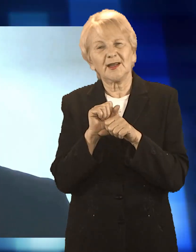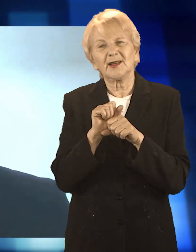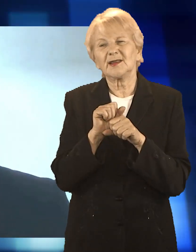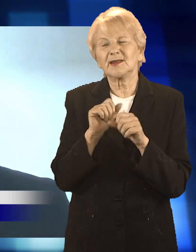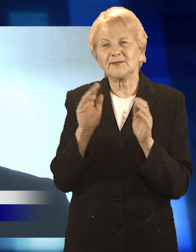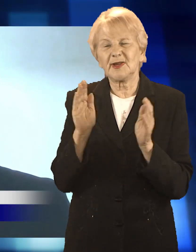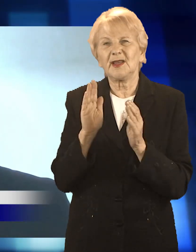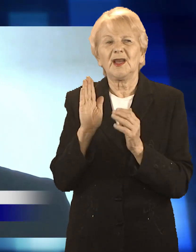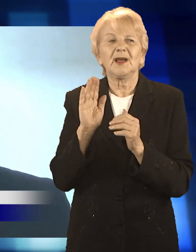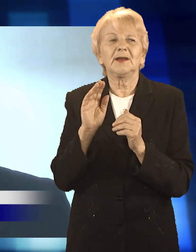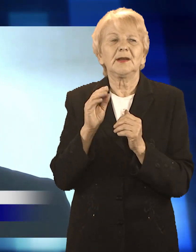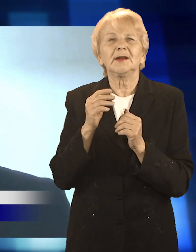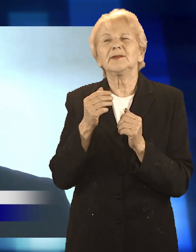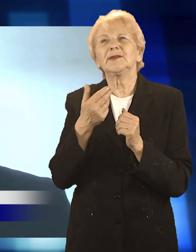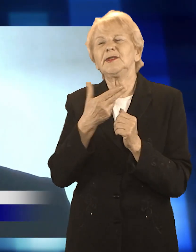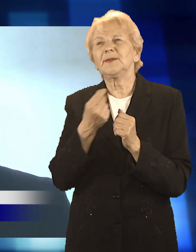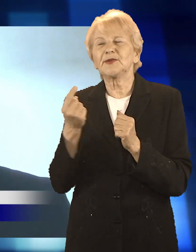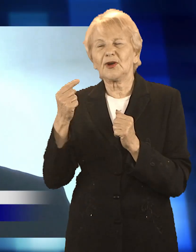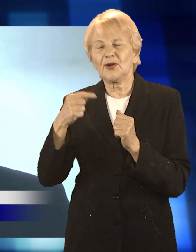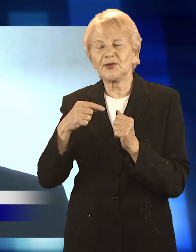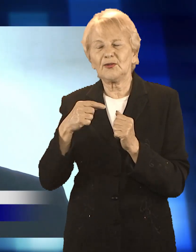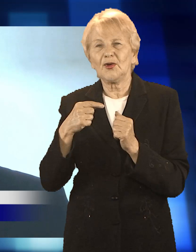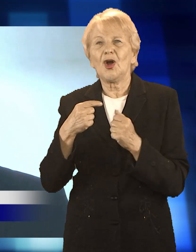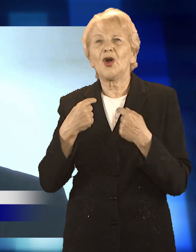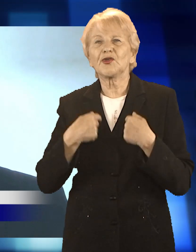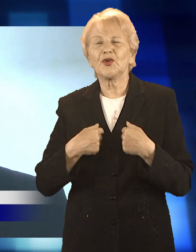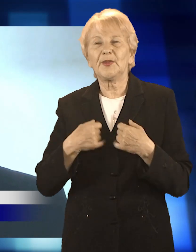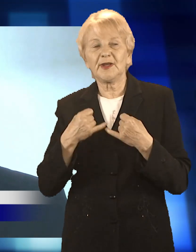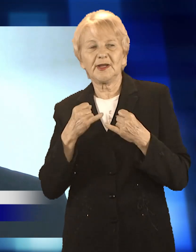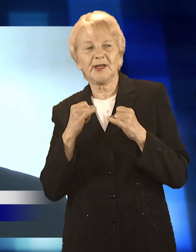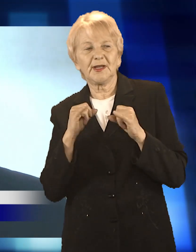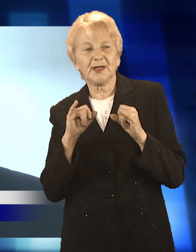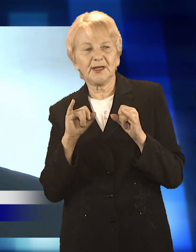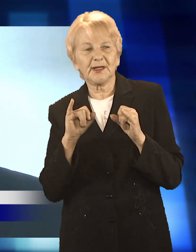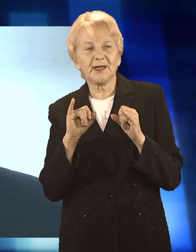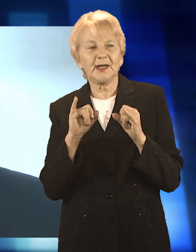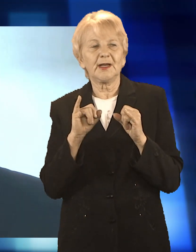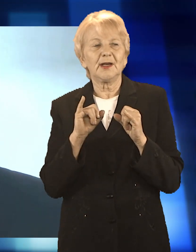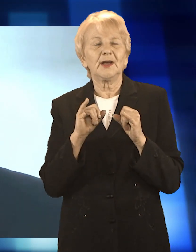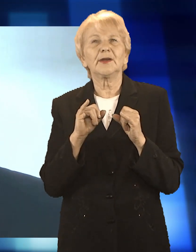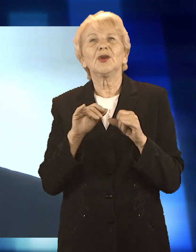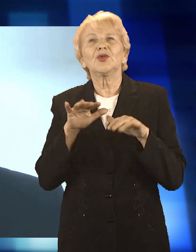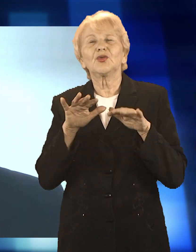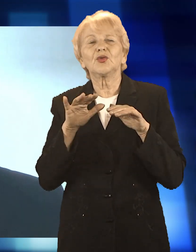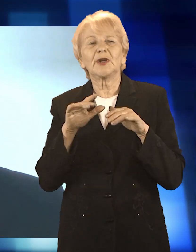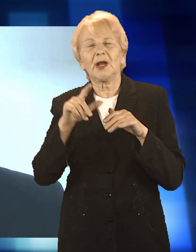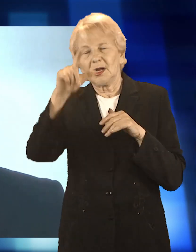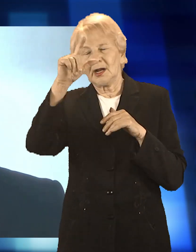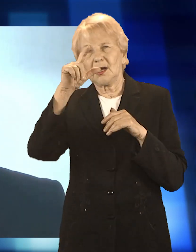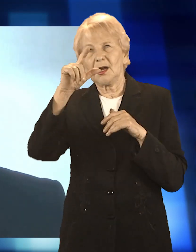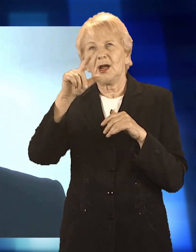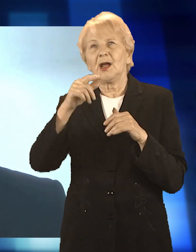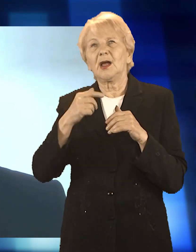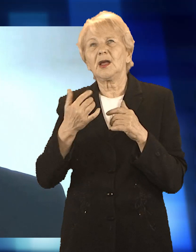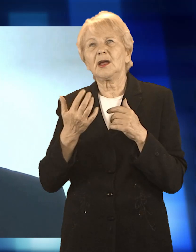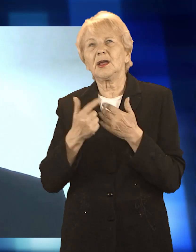Musieliśmy ograniczyć dostęp osób trzecich do schroniska. Potężna ilość osób, która tam